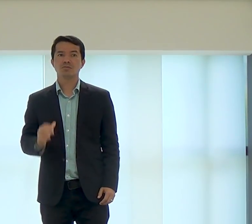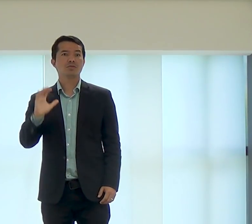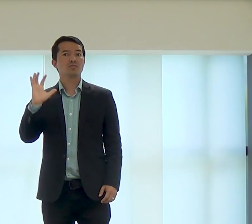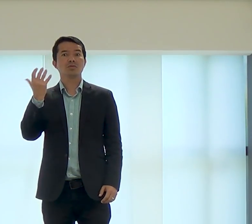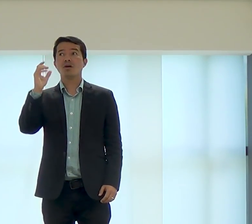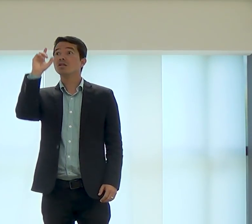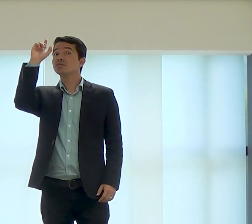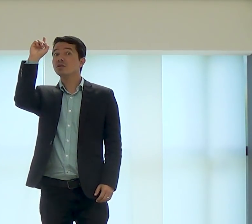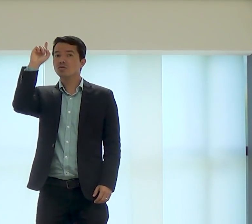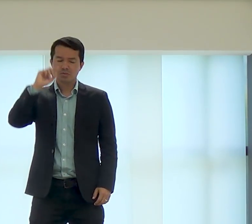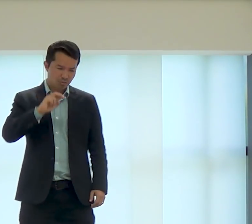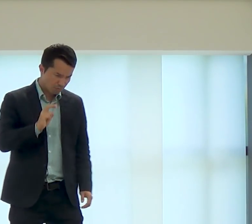incorretos?